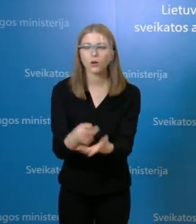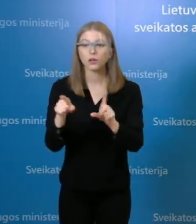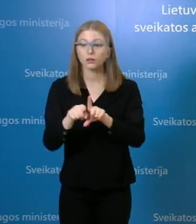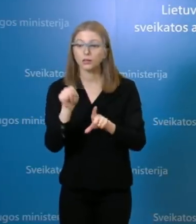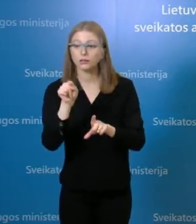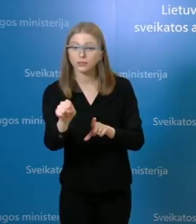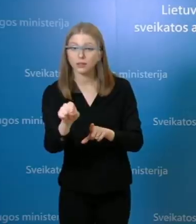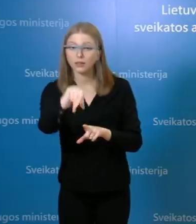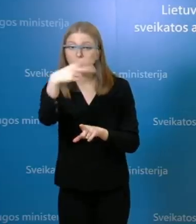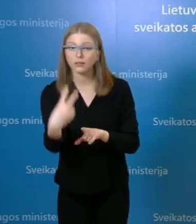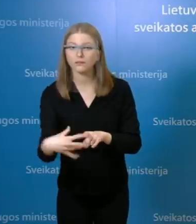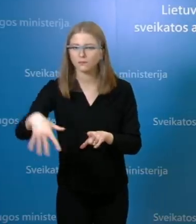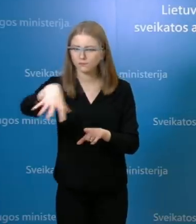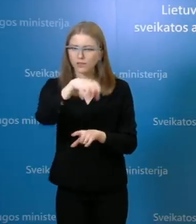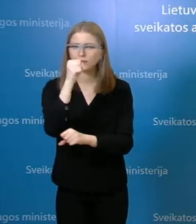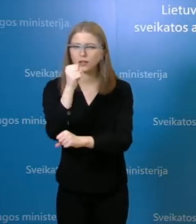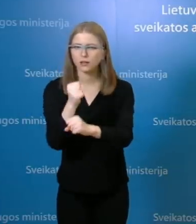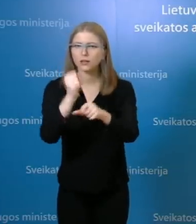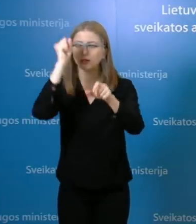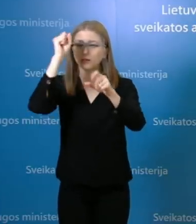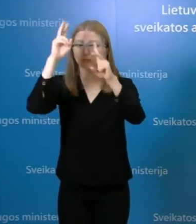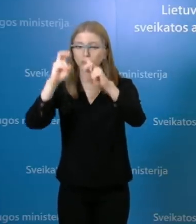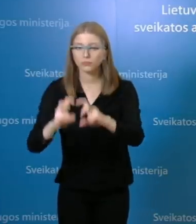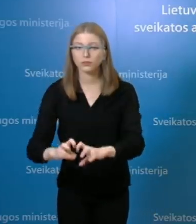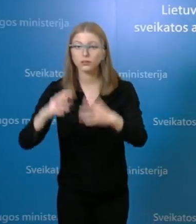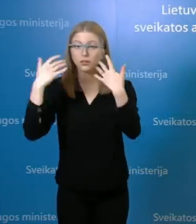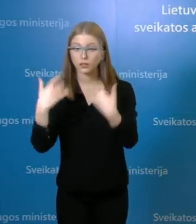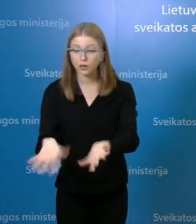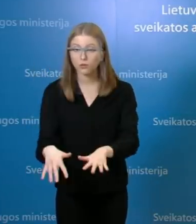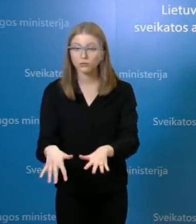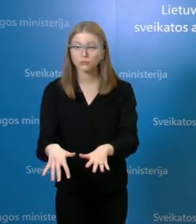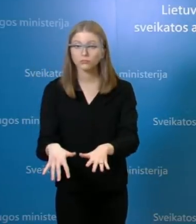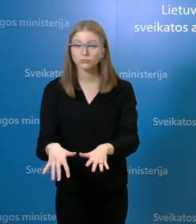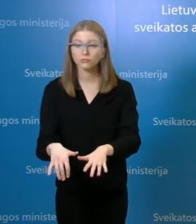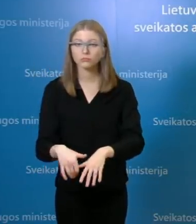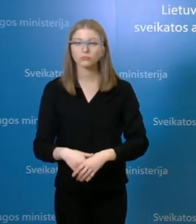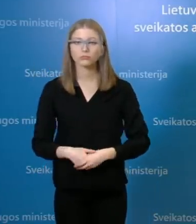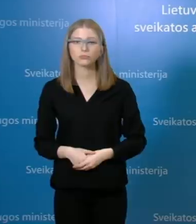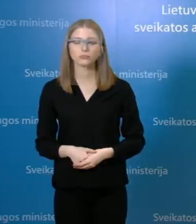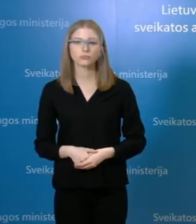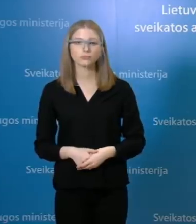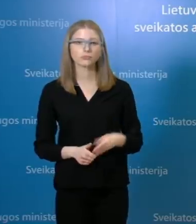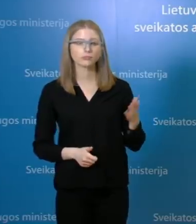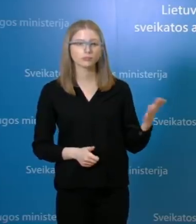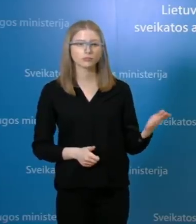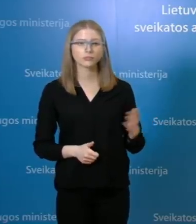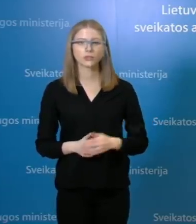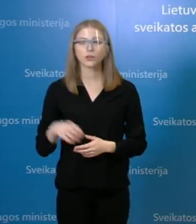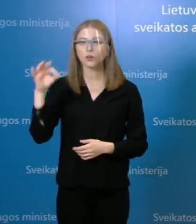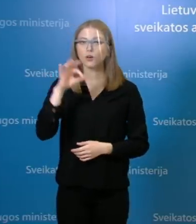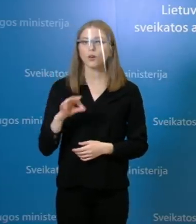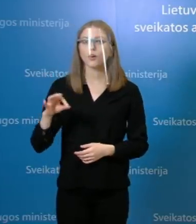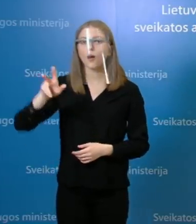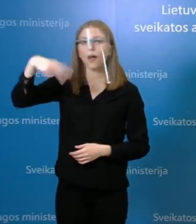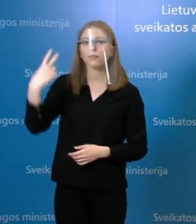ligoninėje jau ištirti visi darbuotojai, pacientai ir, na, jau ten, kaip ir ta situacija stabilizavosi. Na, tai iš tikrųjų dėl Vilniaus miesto